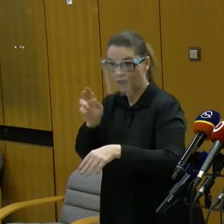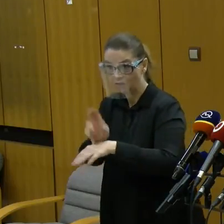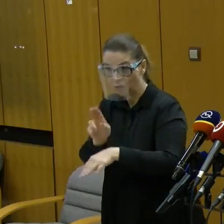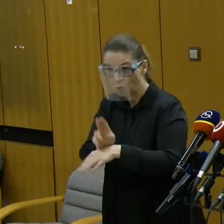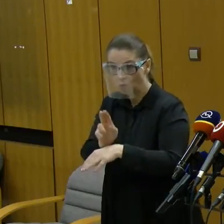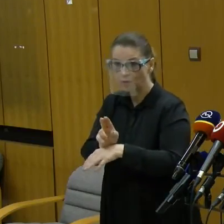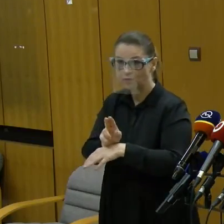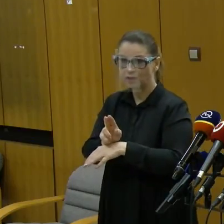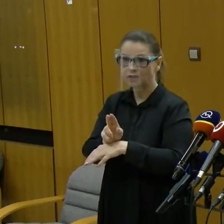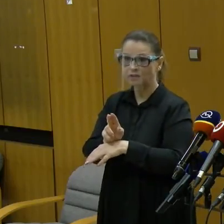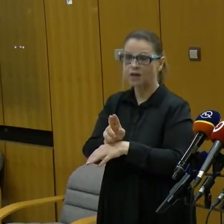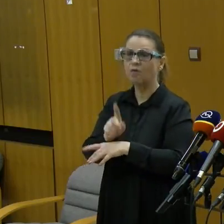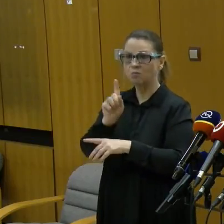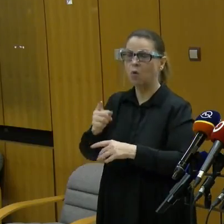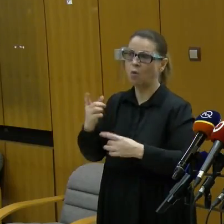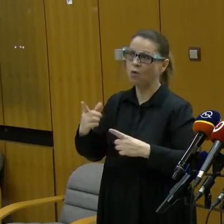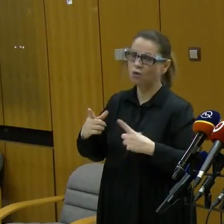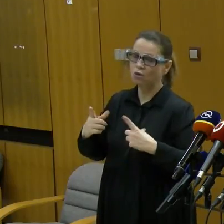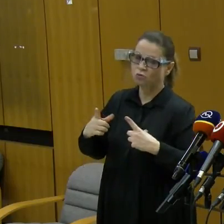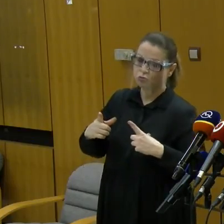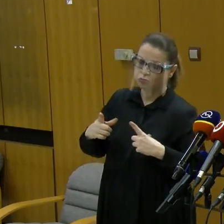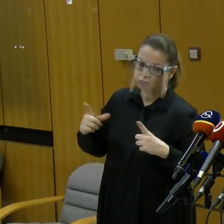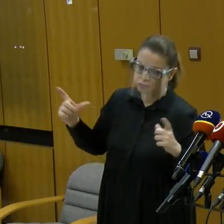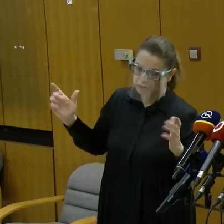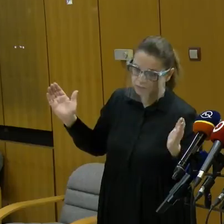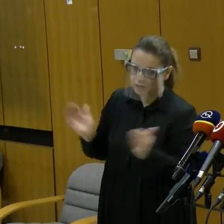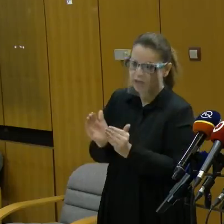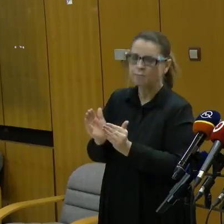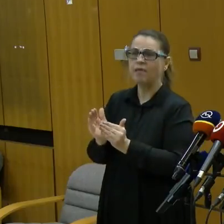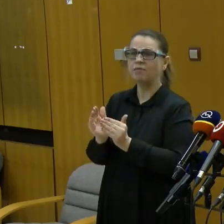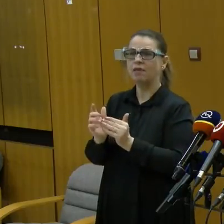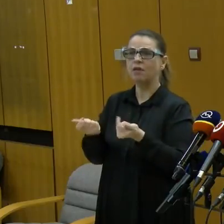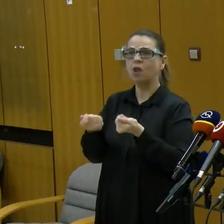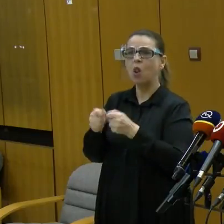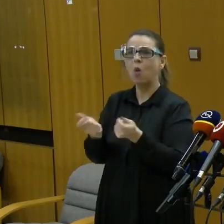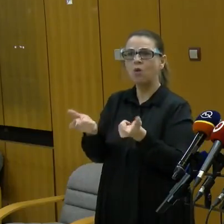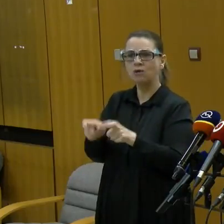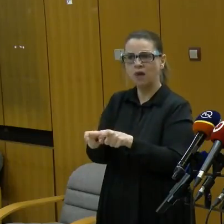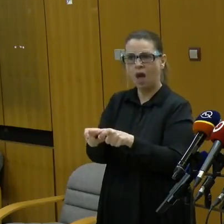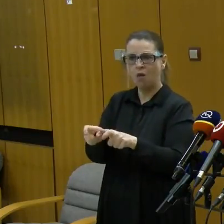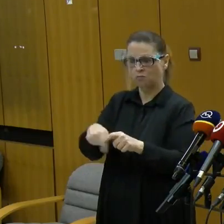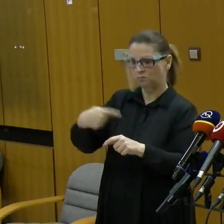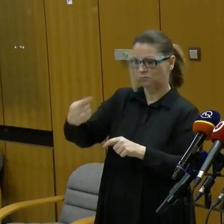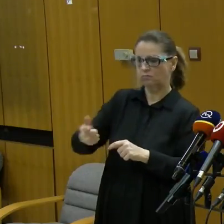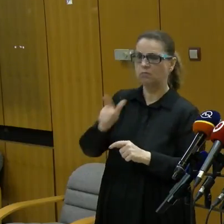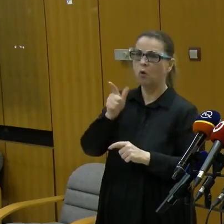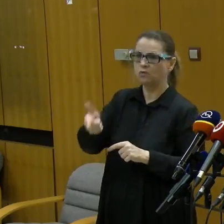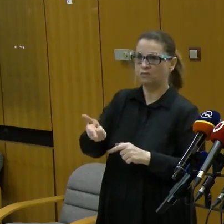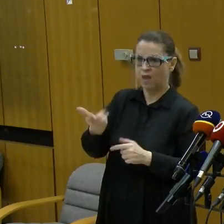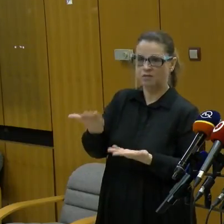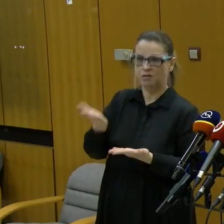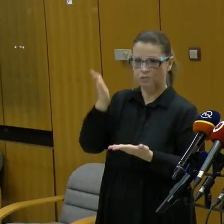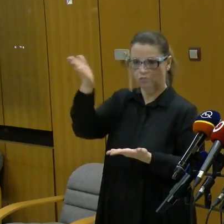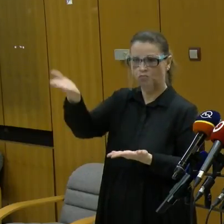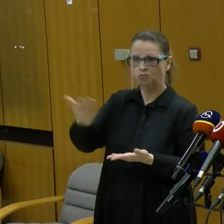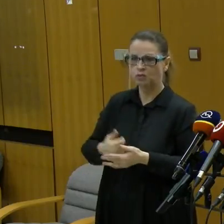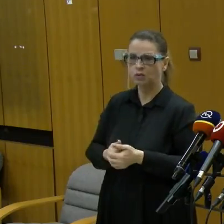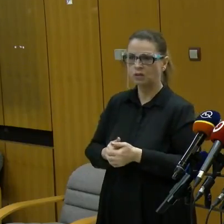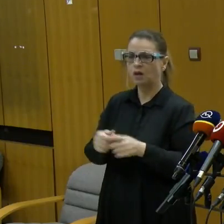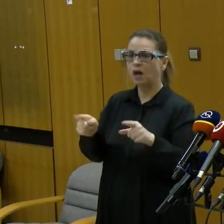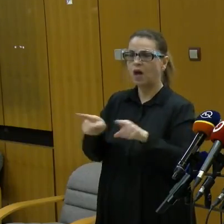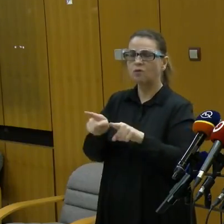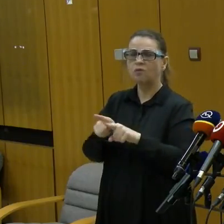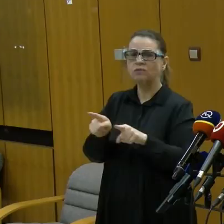tak si skracujeme ten lockdown, ktorý budeme musieť mať o dva dny. Zhruba tak to vychádza. A takisto